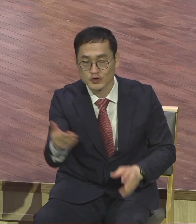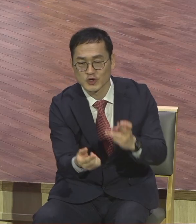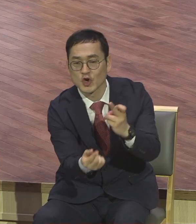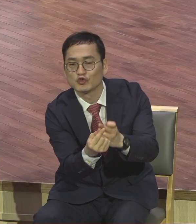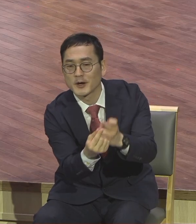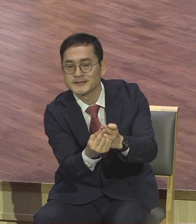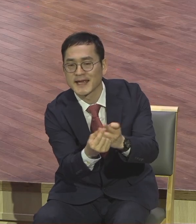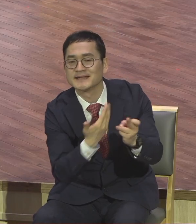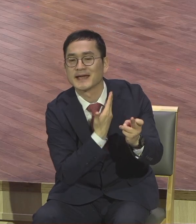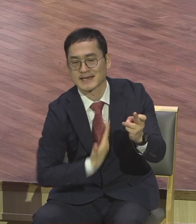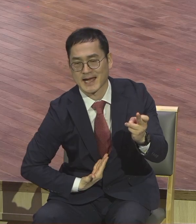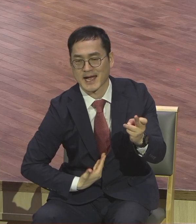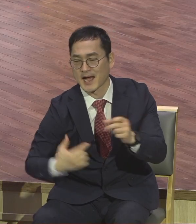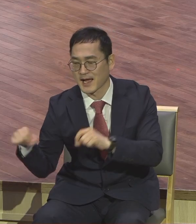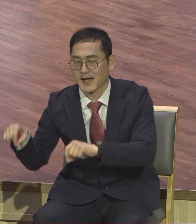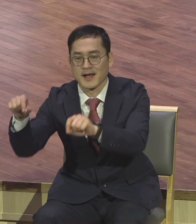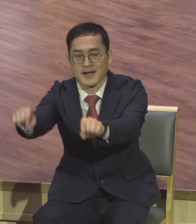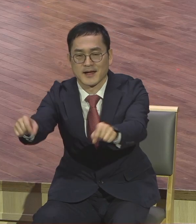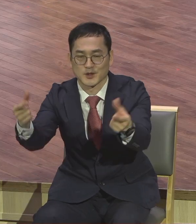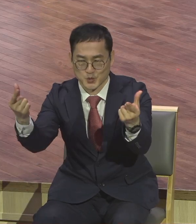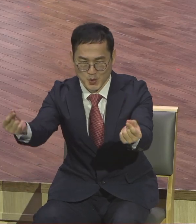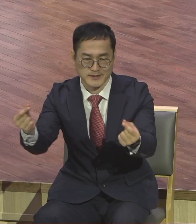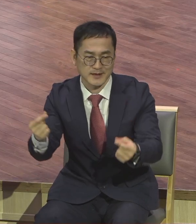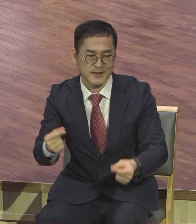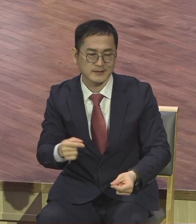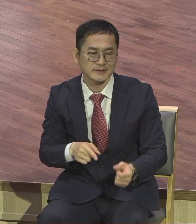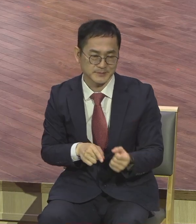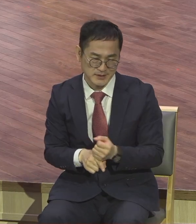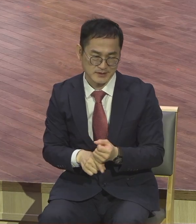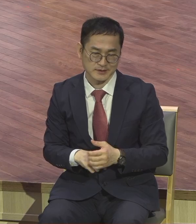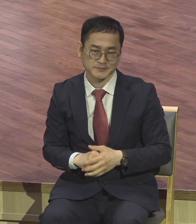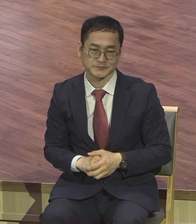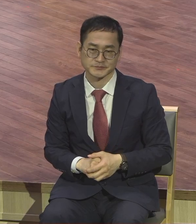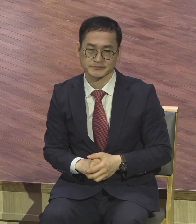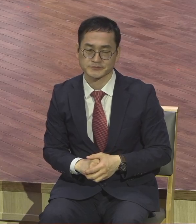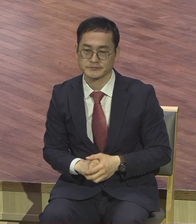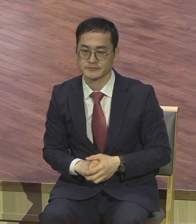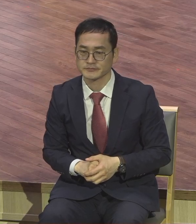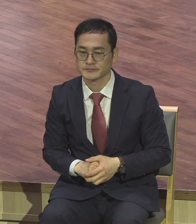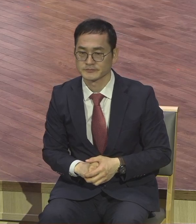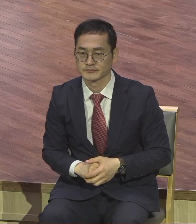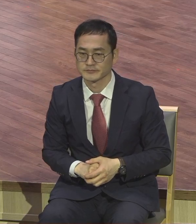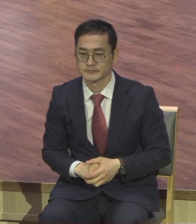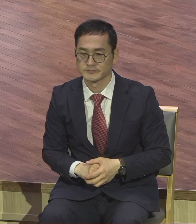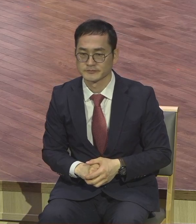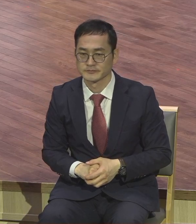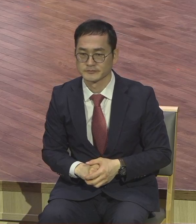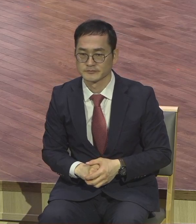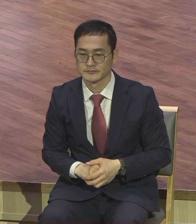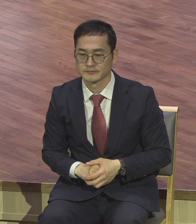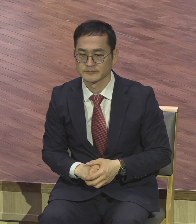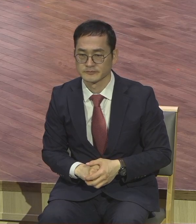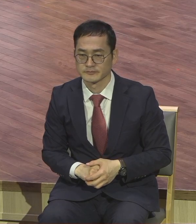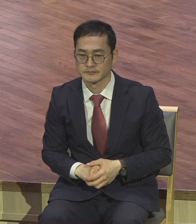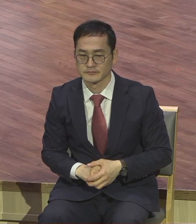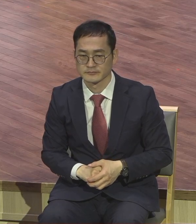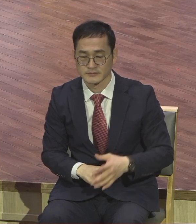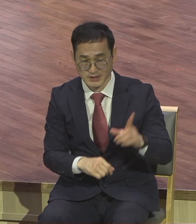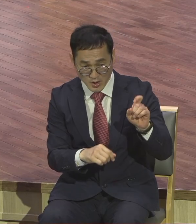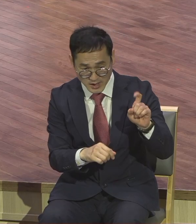제자의 역할을 할 수 있다는 것입니다. 12번째 제자의 역할 빈자리 이거 딱 부활의 정언자 하면